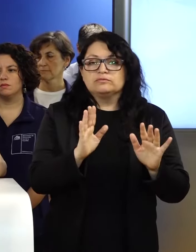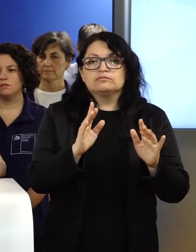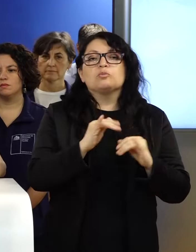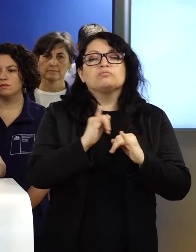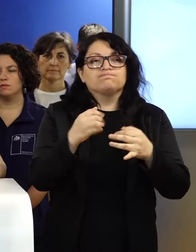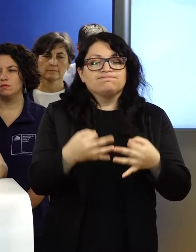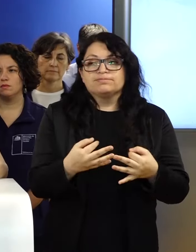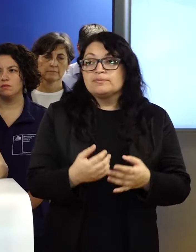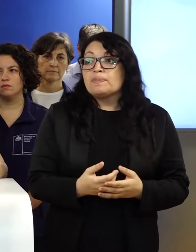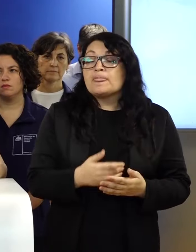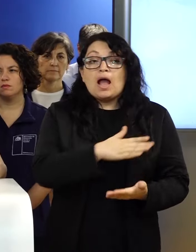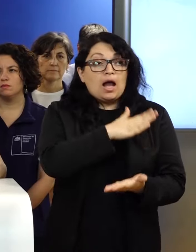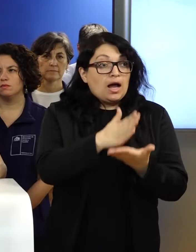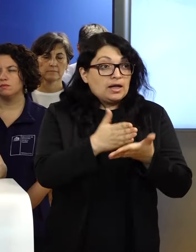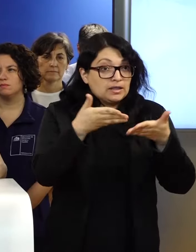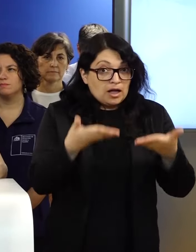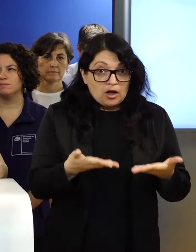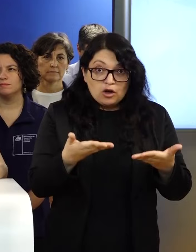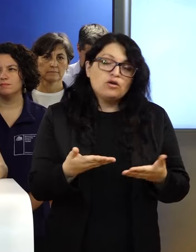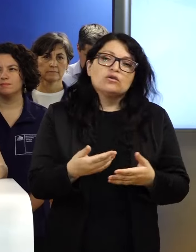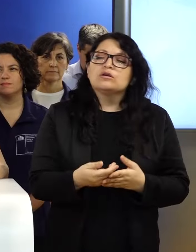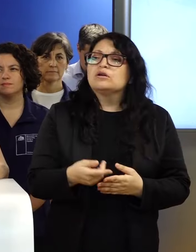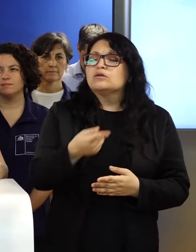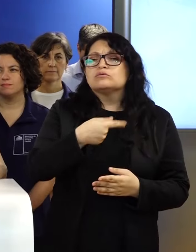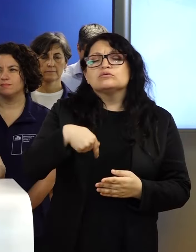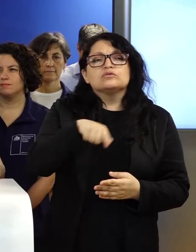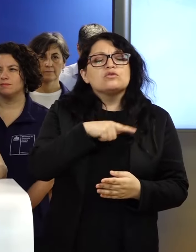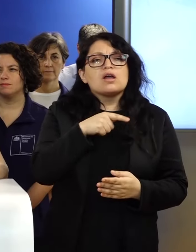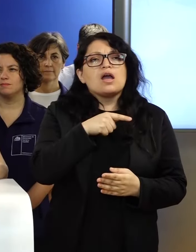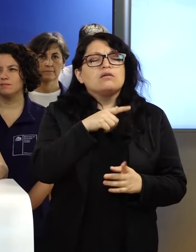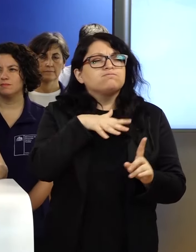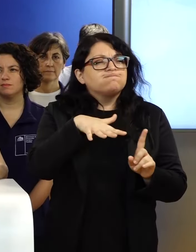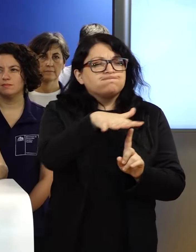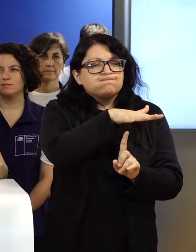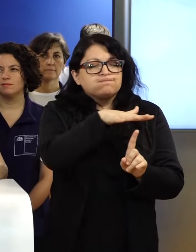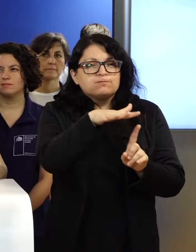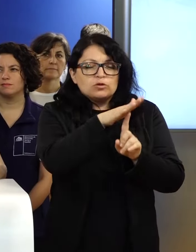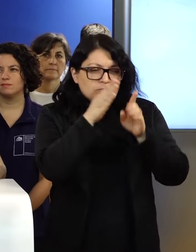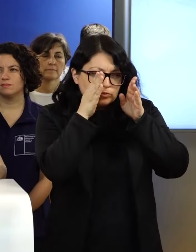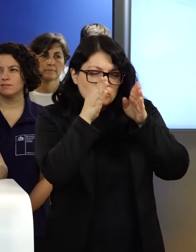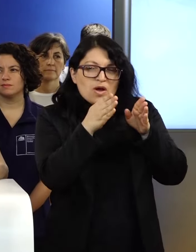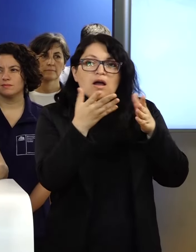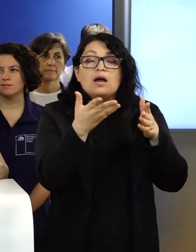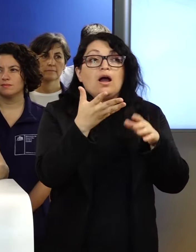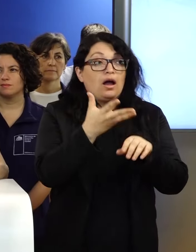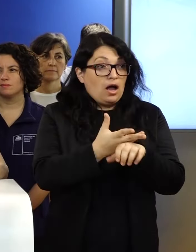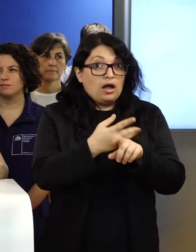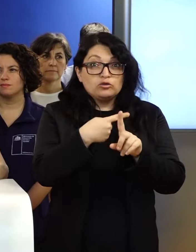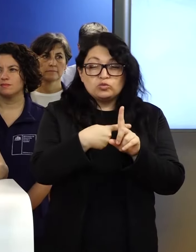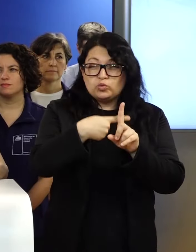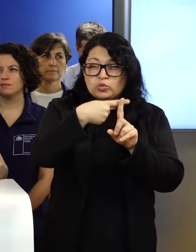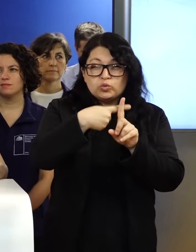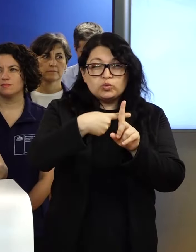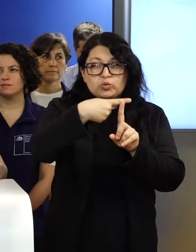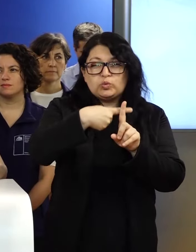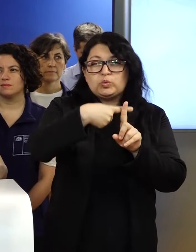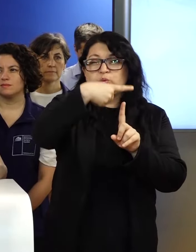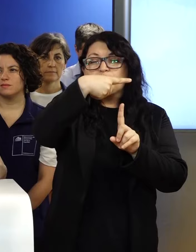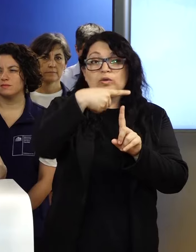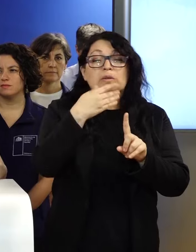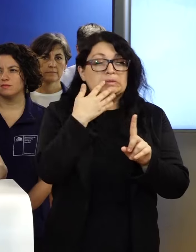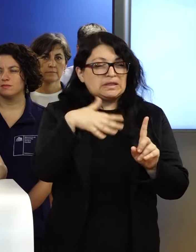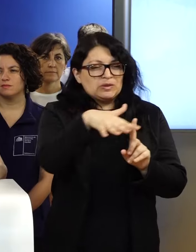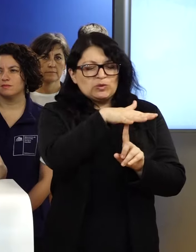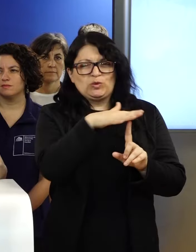A ver, hasta el día de hoy hemos estado en una situación de alerta de altas temperaturas con condiciones muy